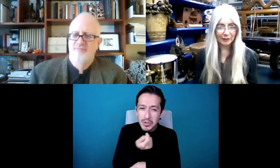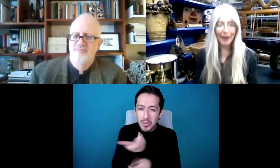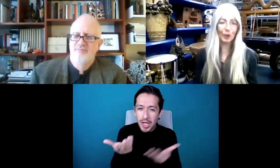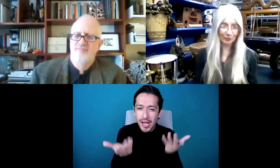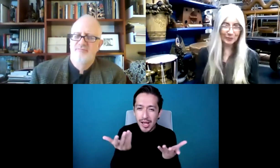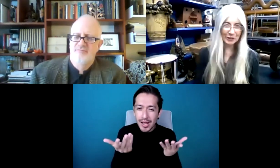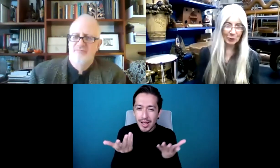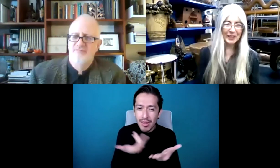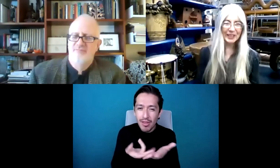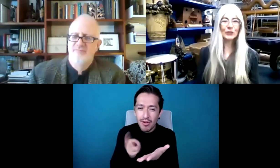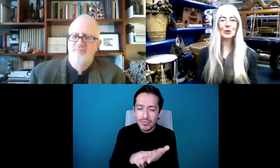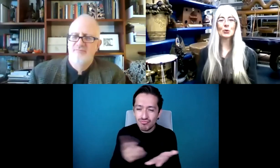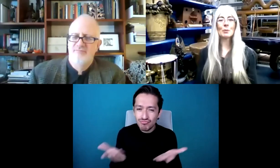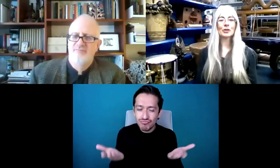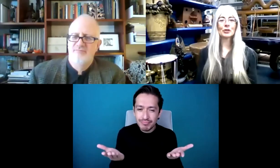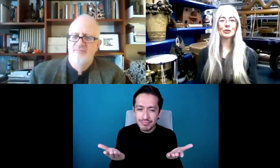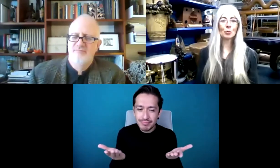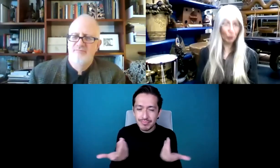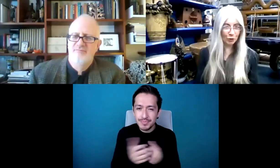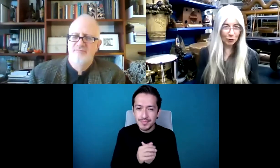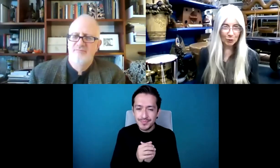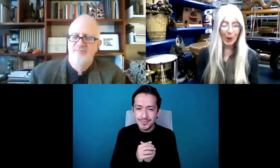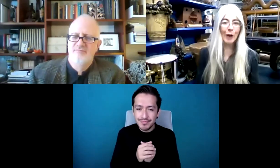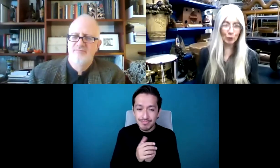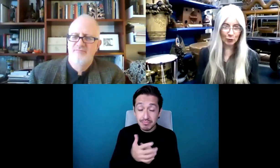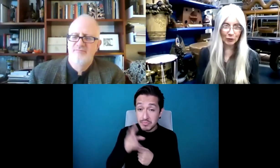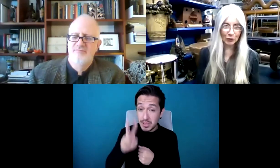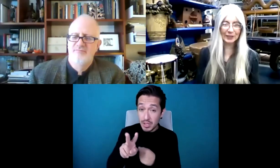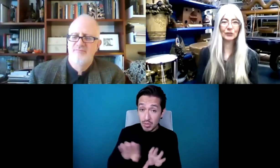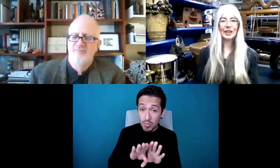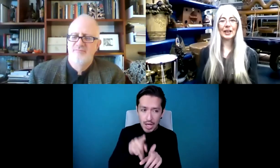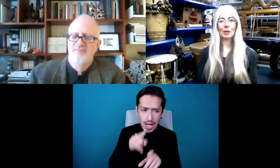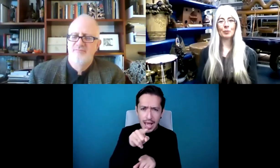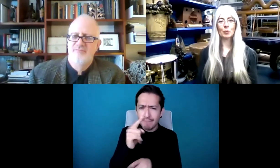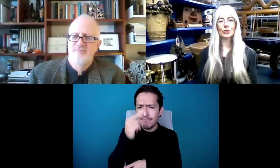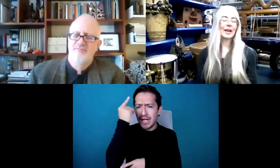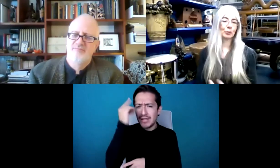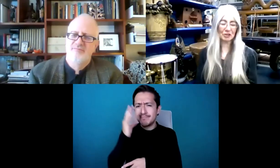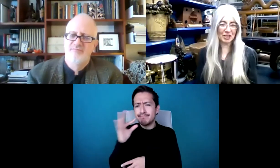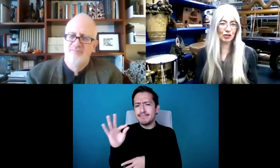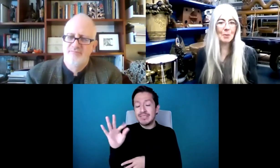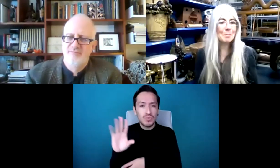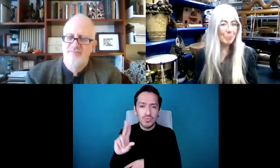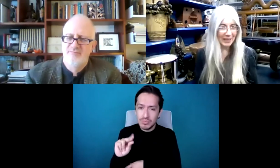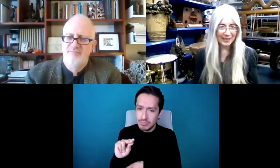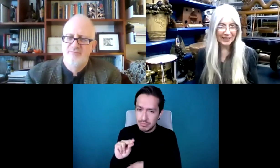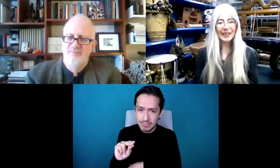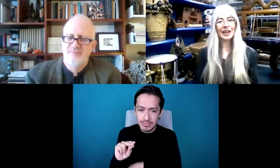de la vida es que nada es fácil. Entonces, sin importar lo que hagas